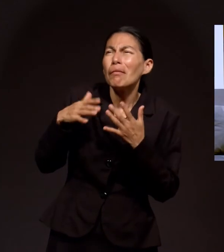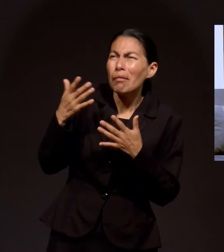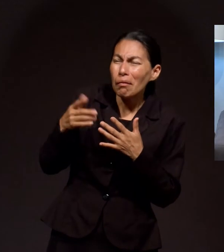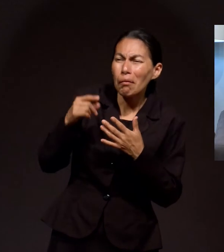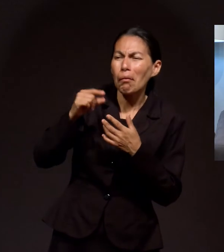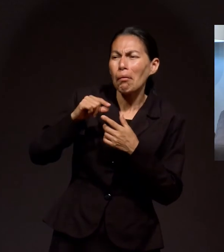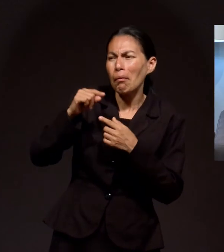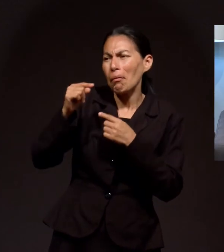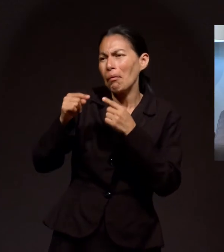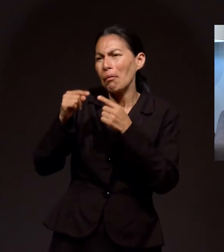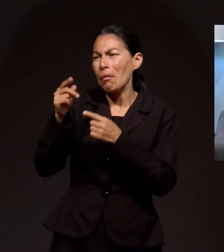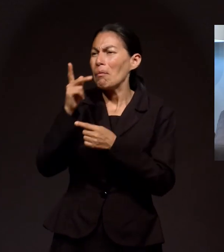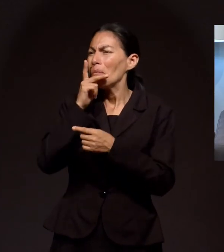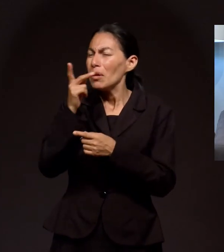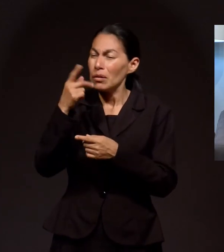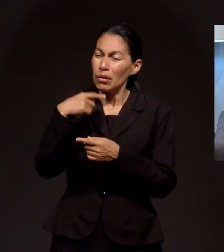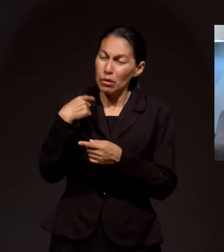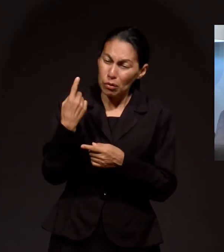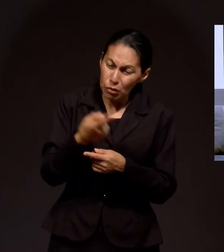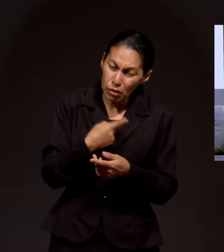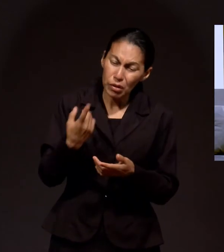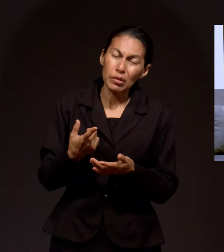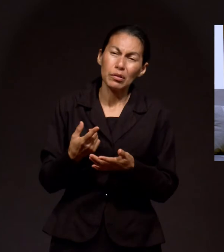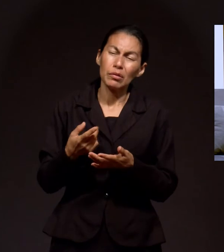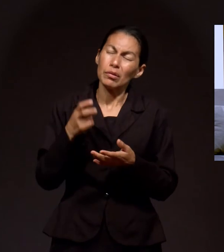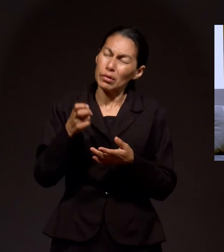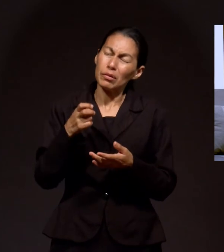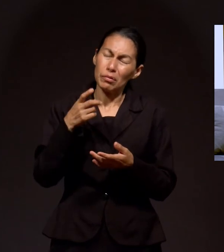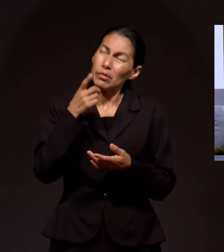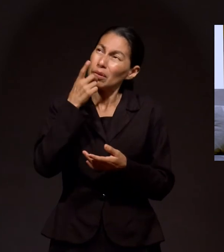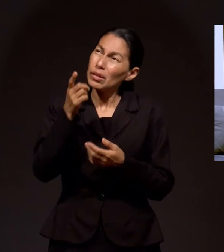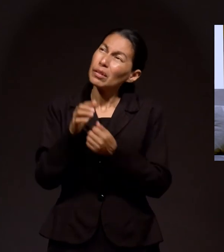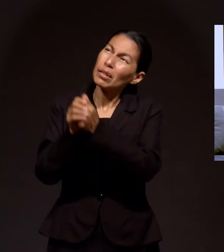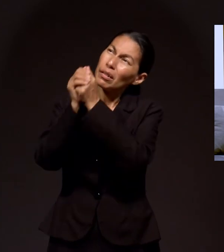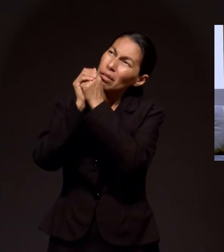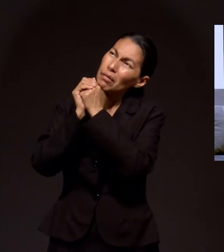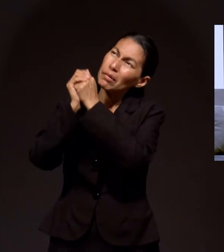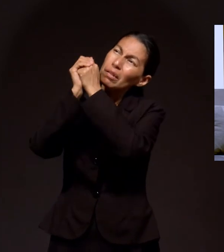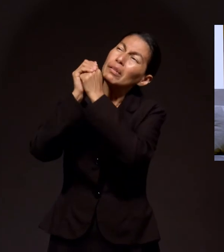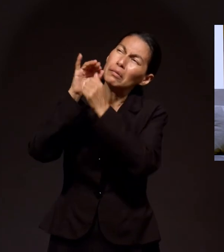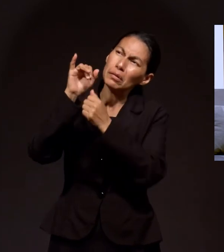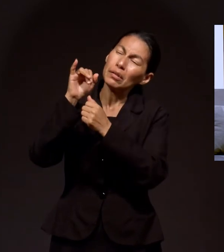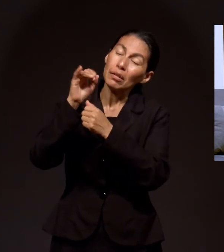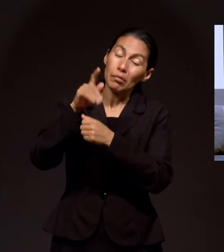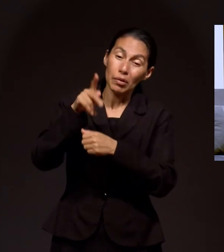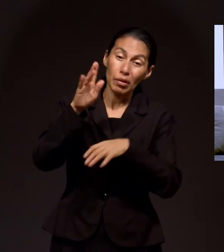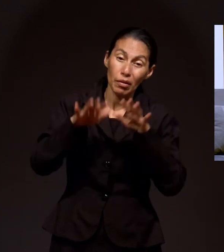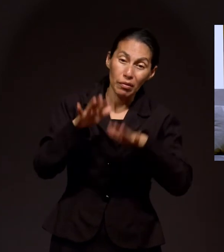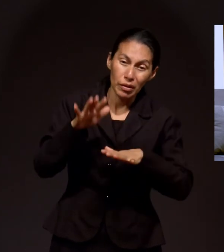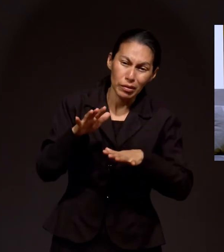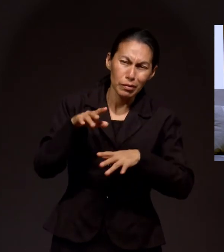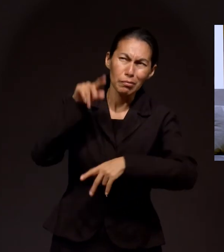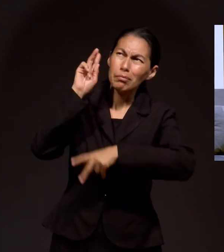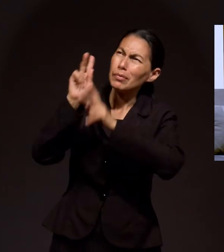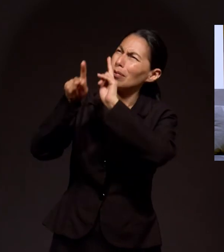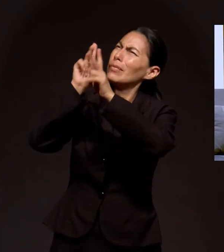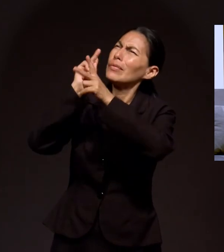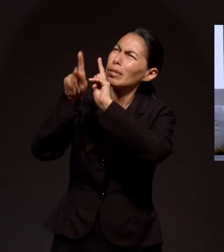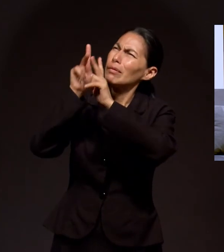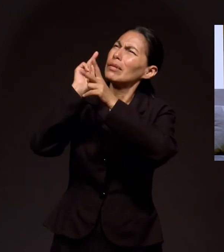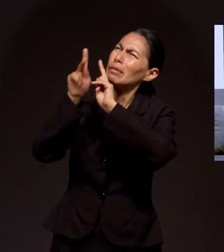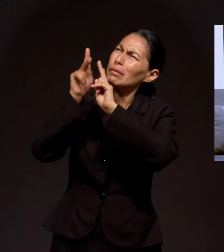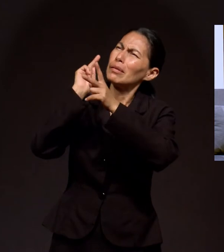O protocolos, o frases. protocolos, porque sabemos que el Padre nuestro invita a alabar y sí, debemos alabar a Dios. Pero hay un momento donde la oración se vuelve una